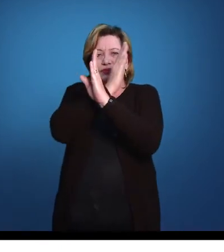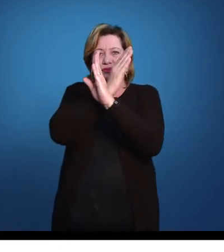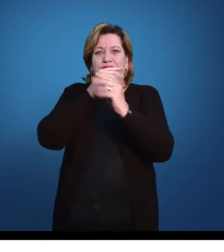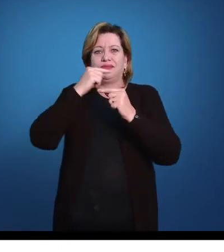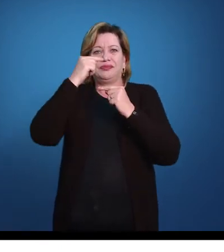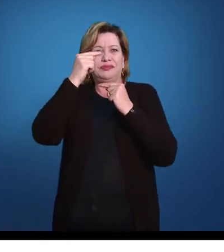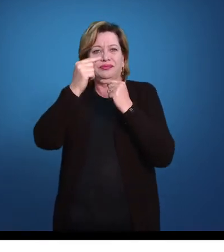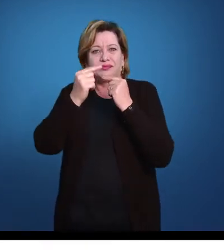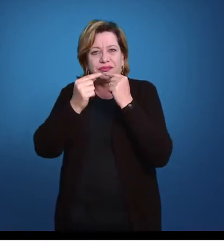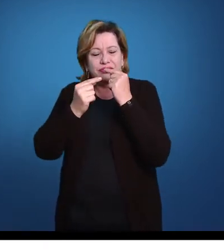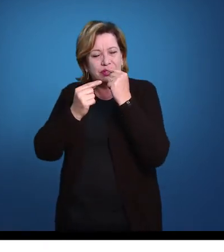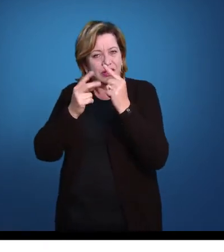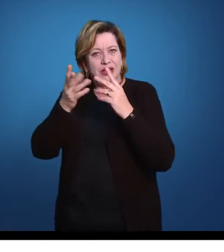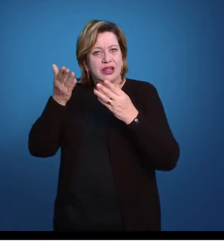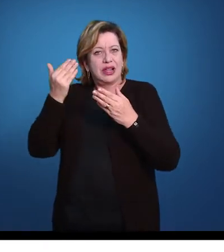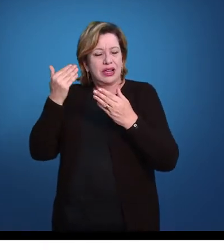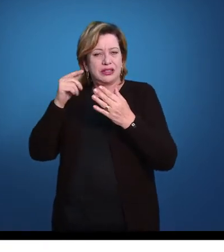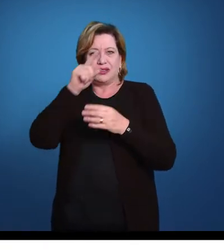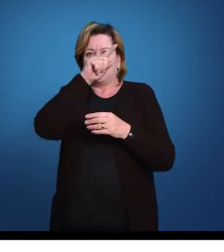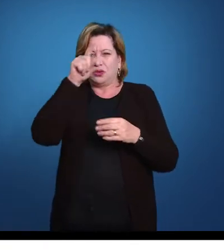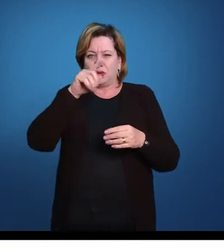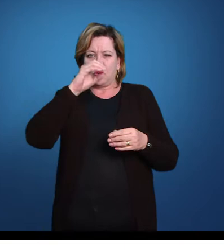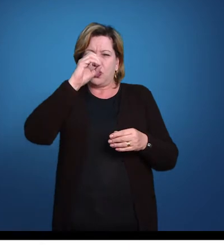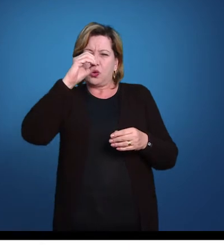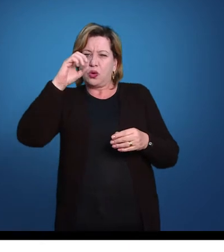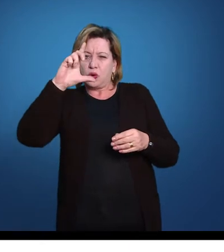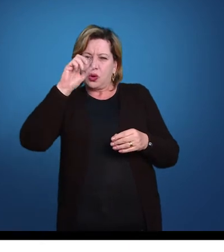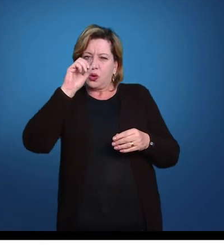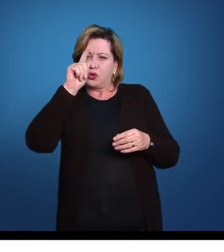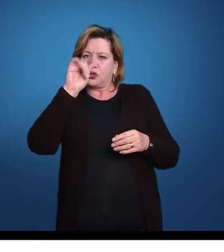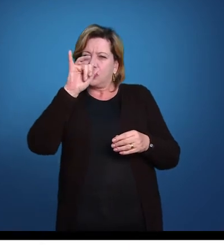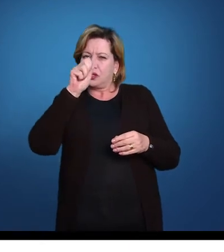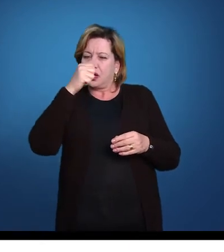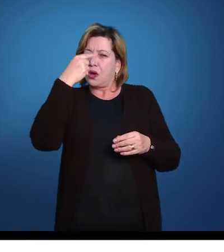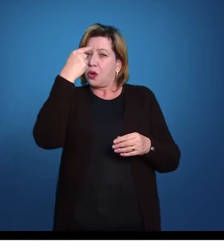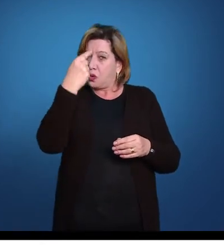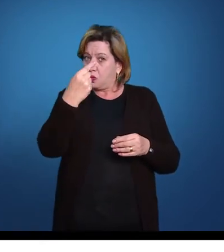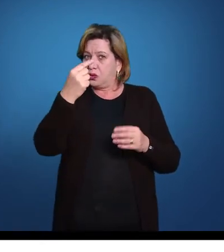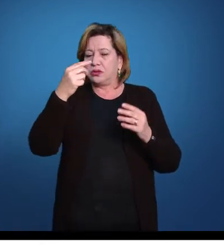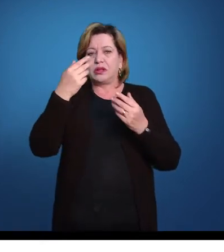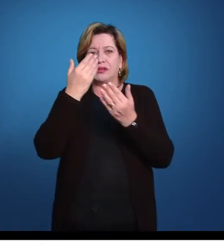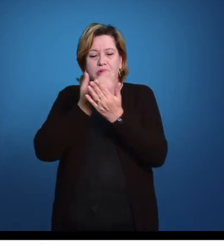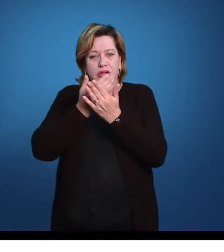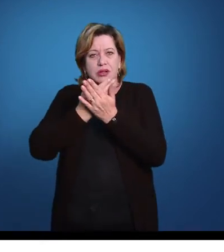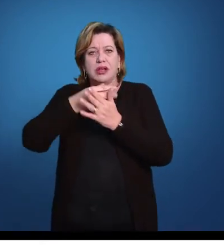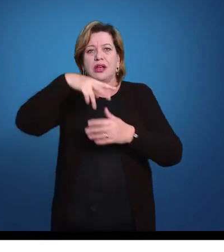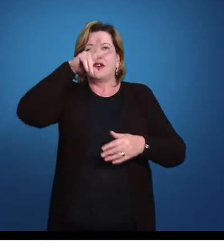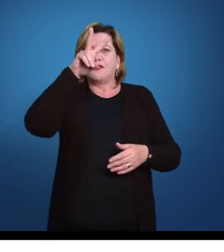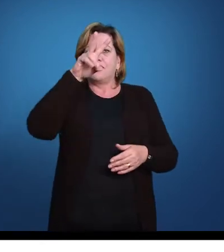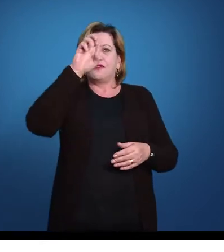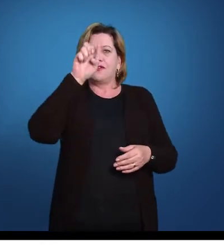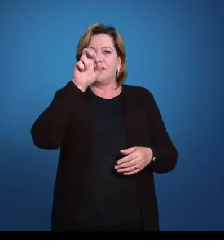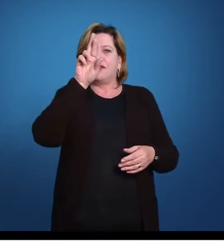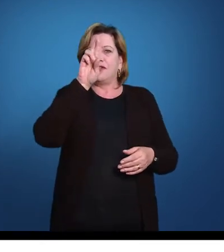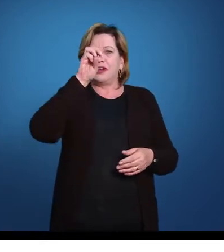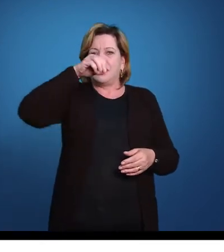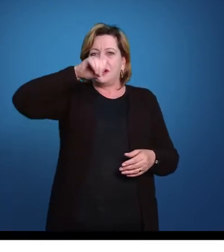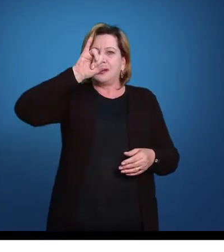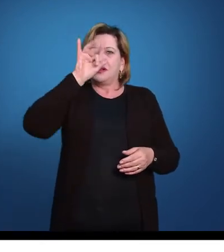nós vimos lá na Zoologia 1 também, organismos que eram vermiformes, e se tornaram animais tubícolas, agora representado nessa segunda